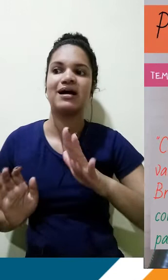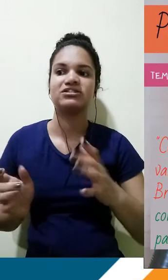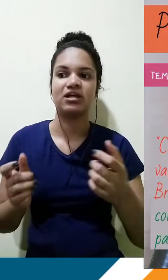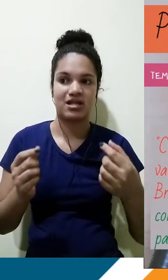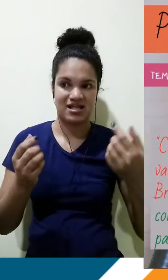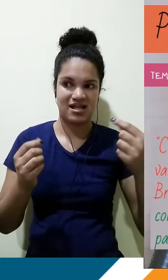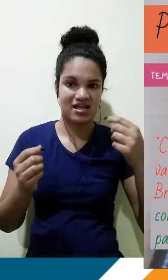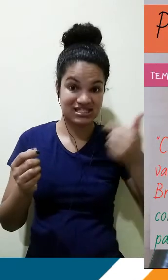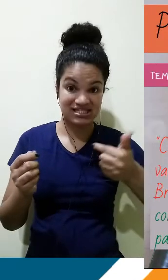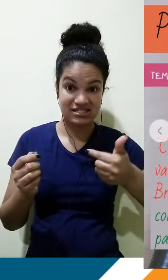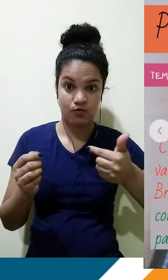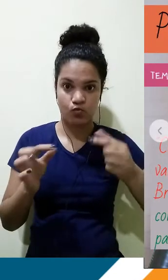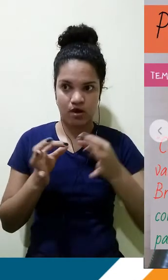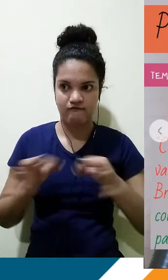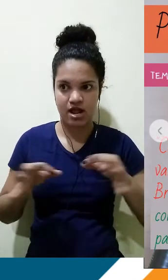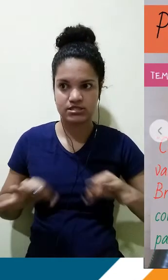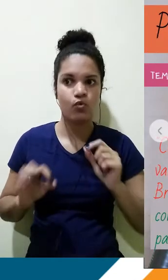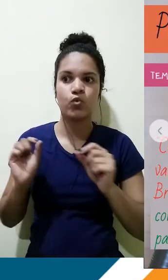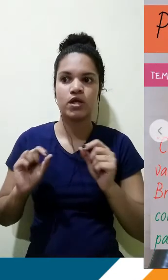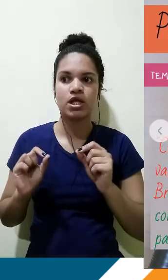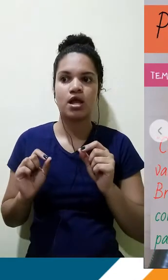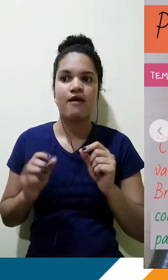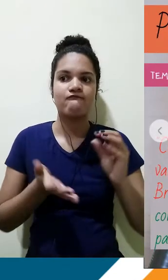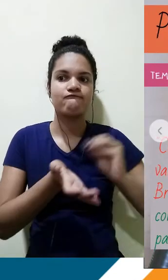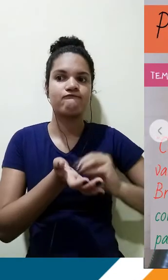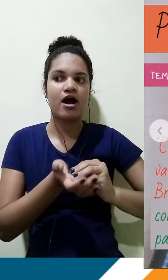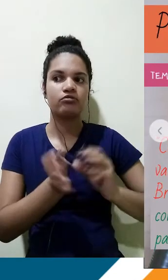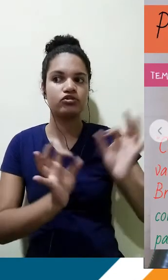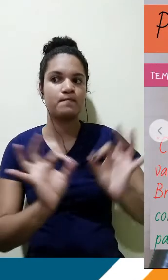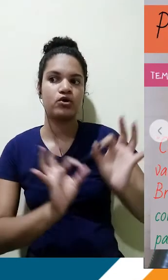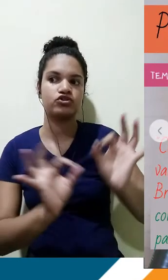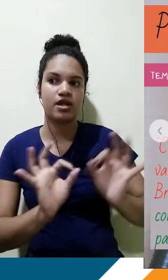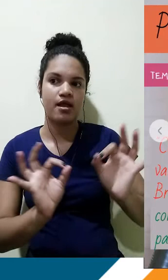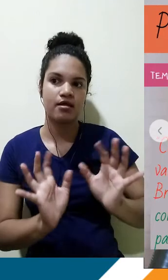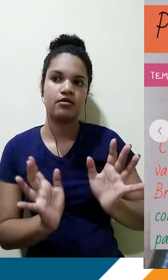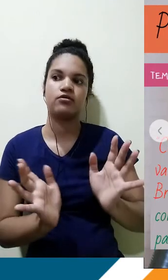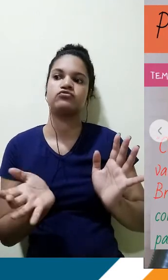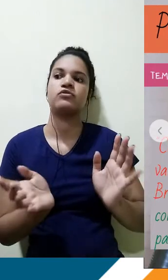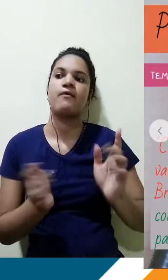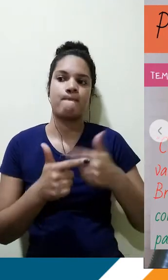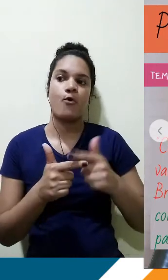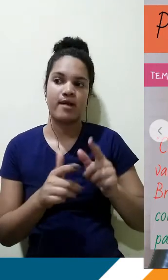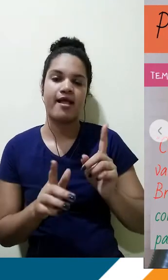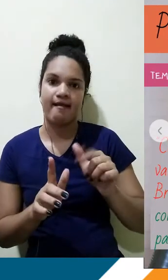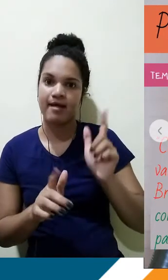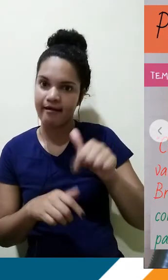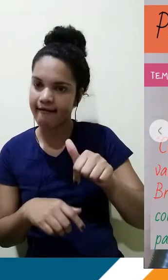tese em que ele vai apontar a falta de projetos como um problema e a falta da conscientização e ao auxílio parental,